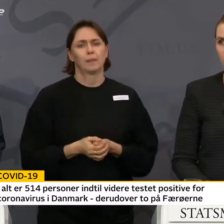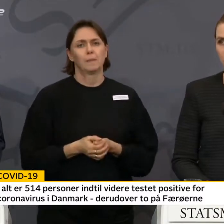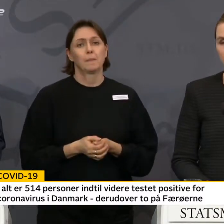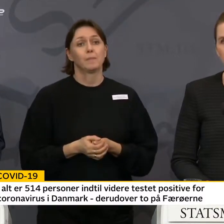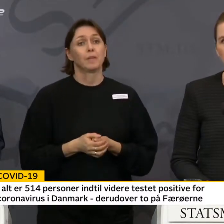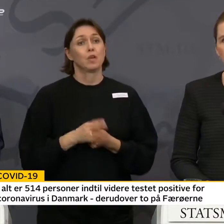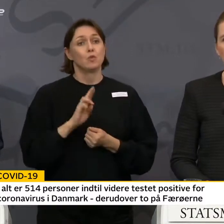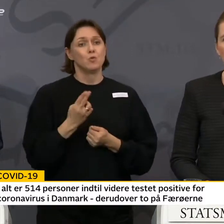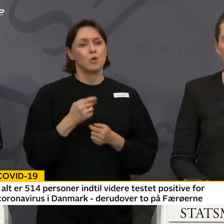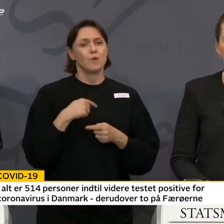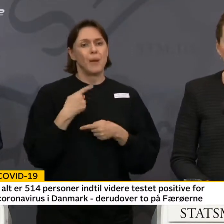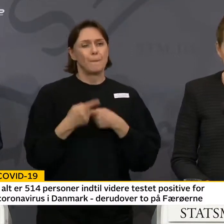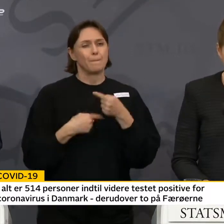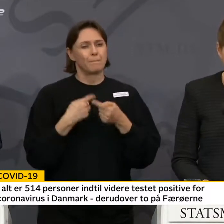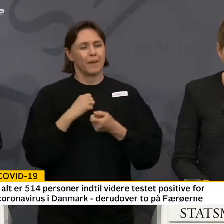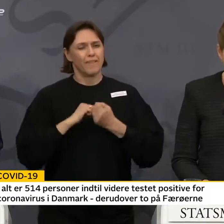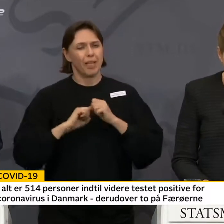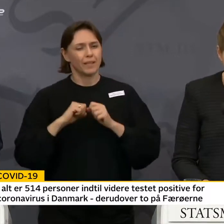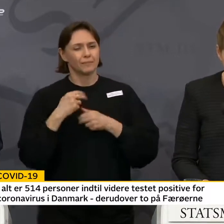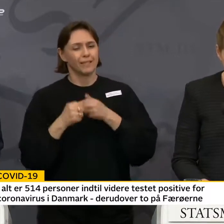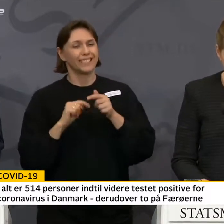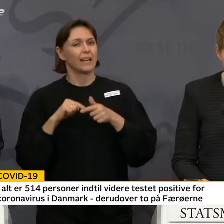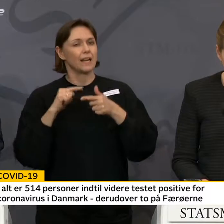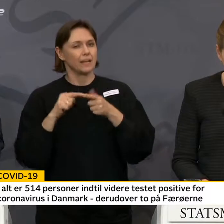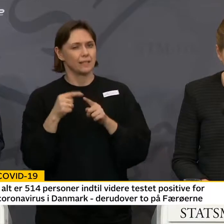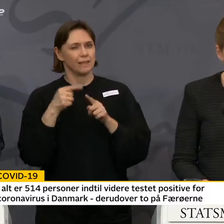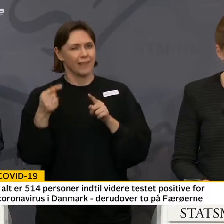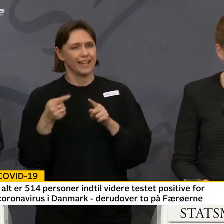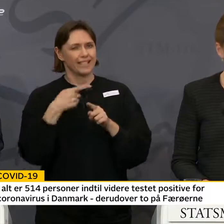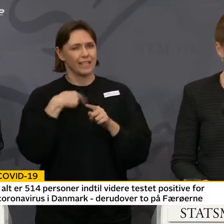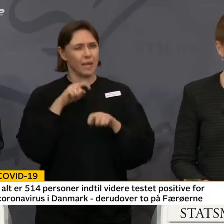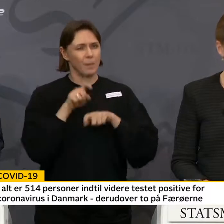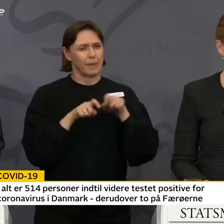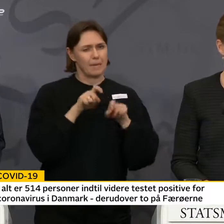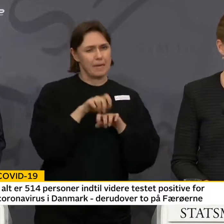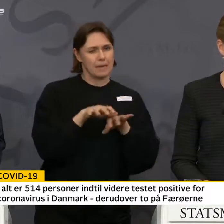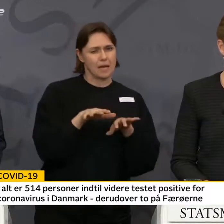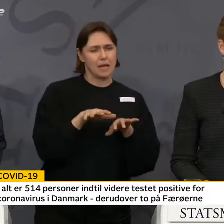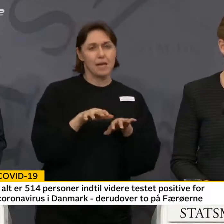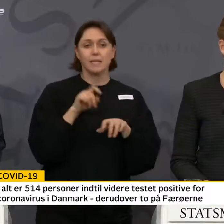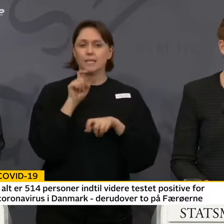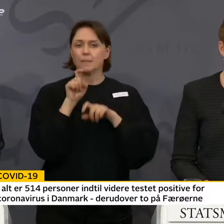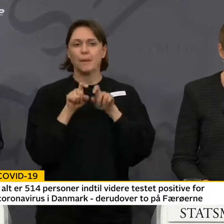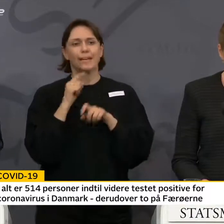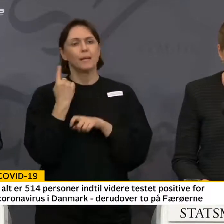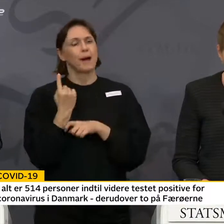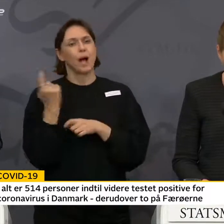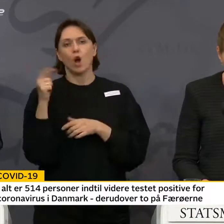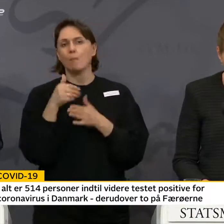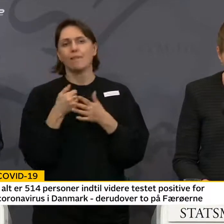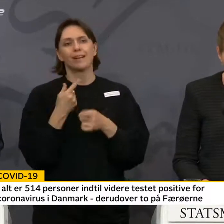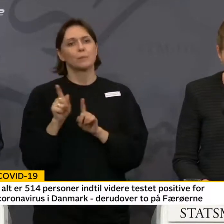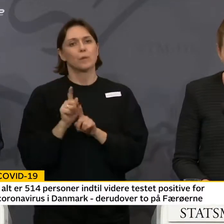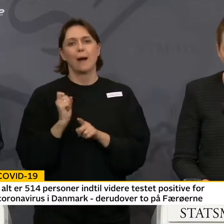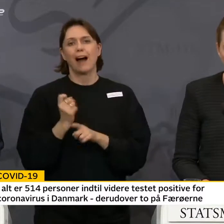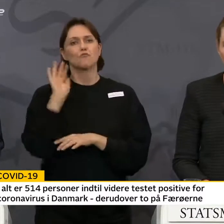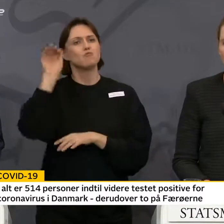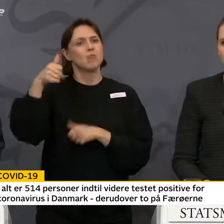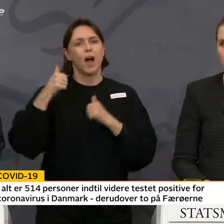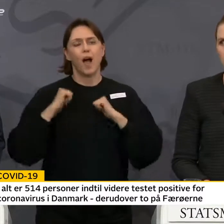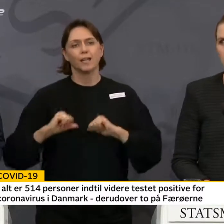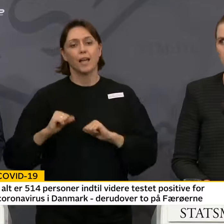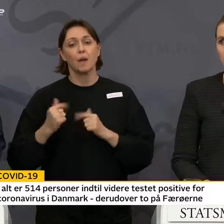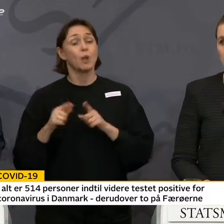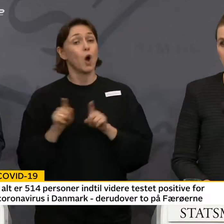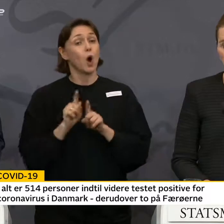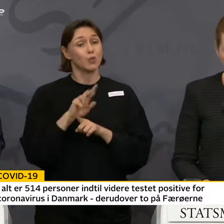videre mod den næste fase i epidemien, hvor smitten ikke kun kommer fra dem, der har været ude og rejse, men hvor